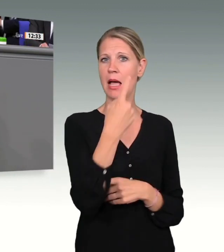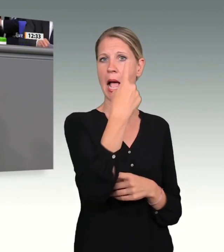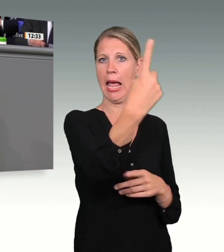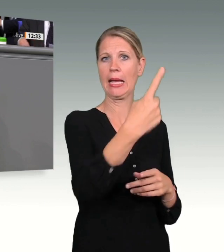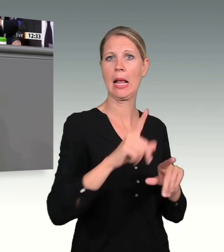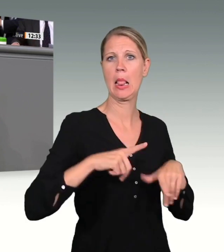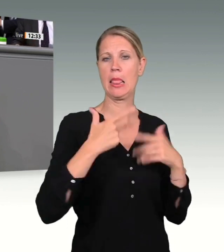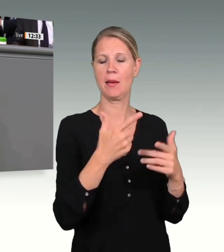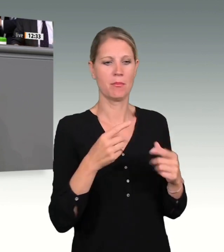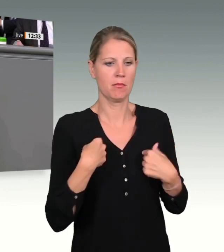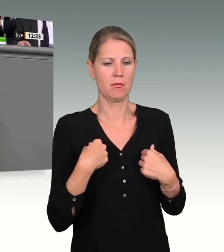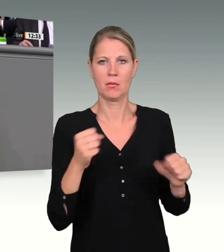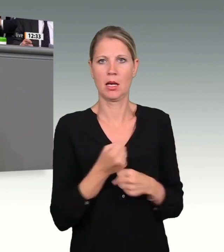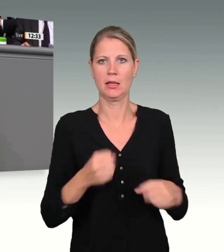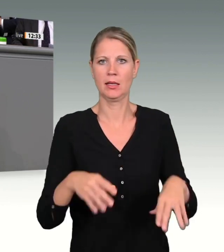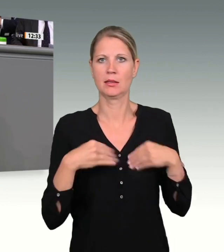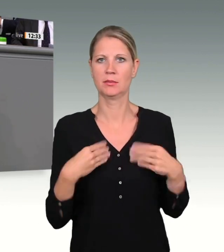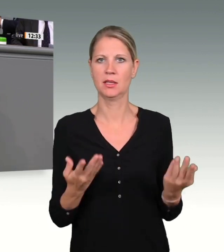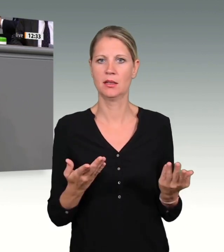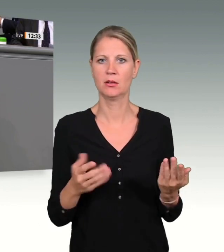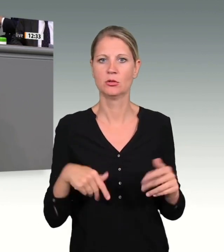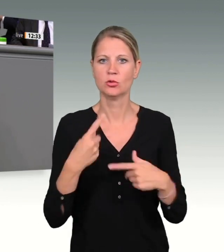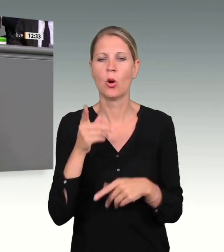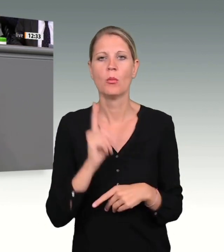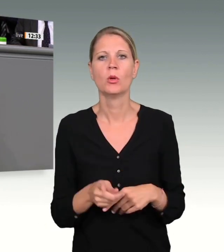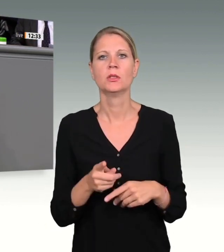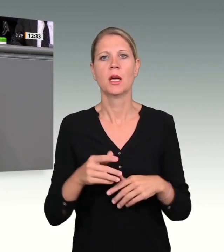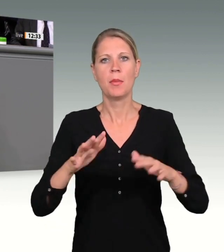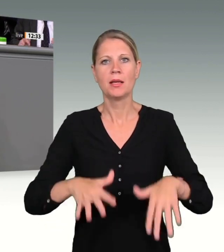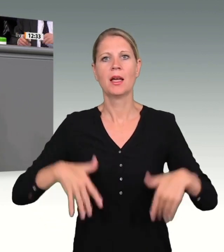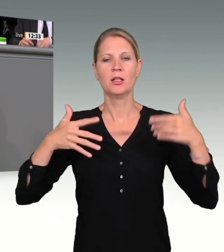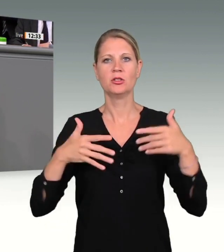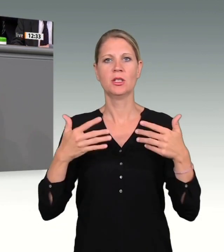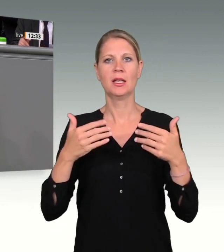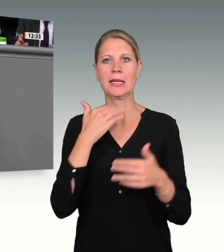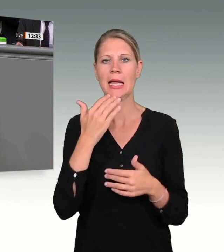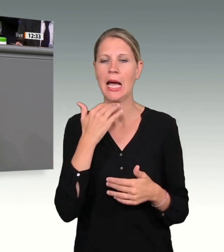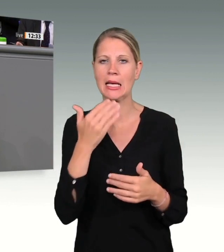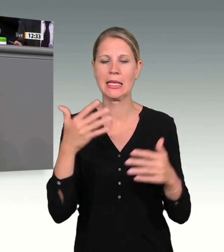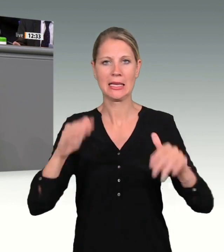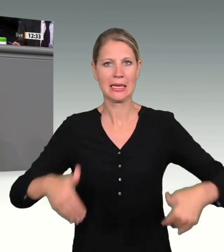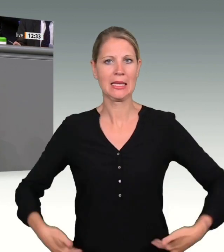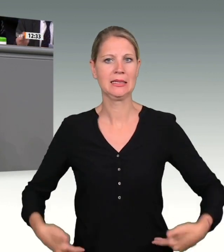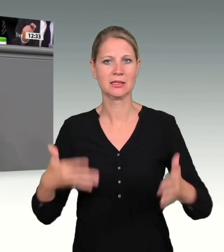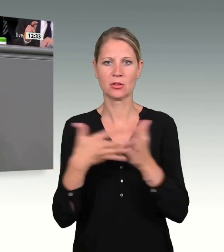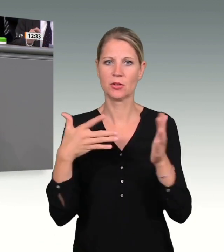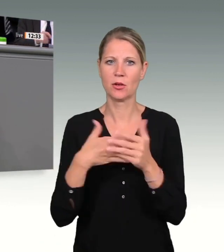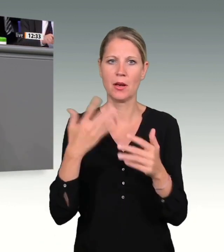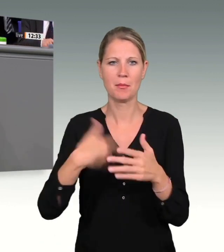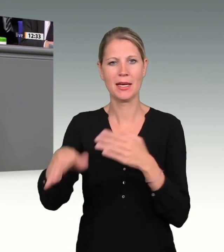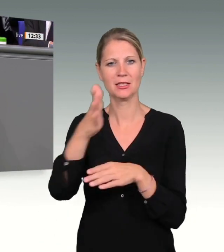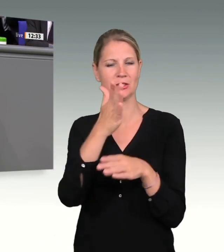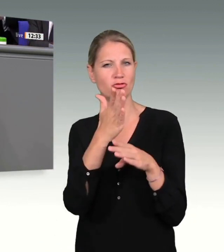Nachrichtendienstkontrolle nachschärfen. Das ist ein wesentlicher Baustein unserer Erkenntnisse. Wir haben ja mit dem Nachrichtendienst